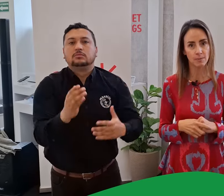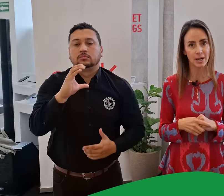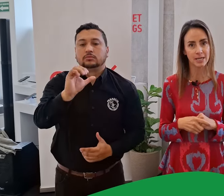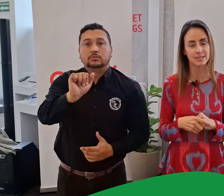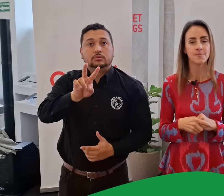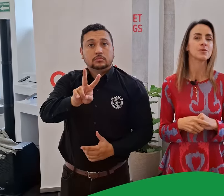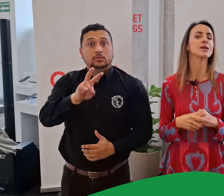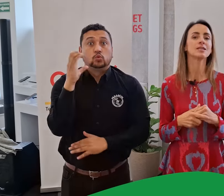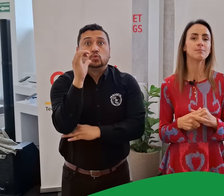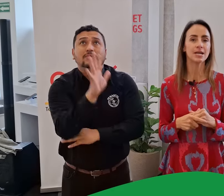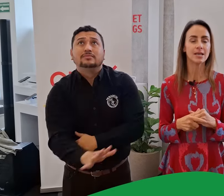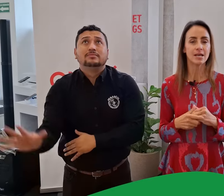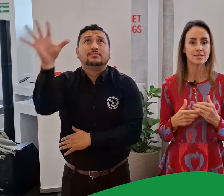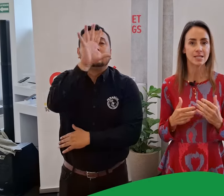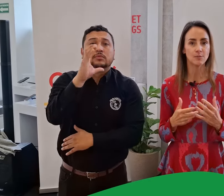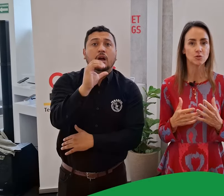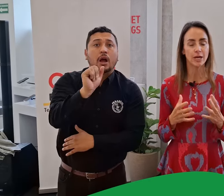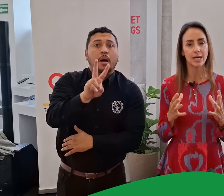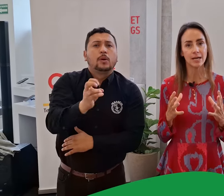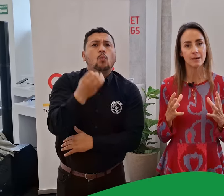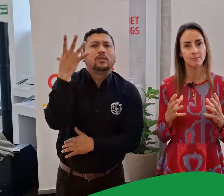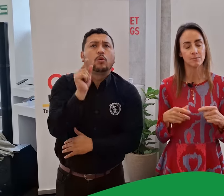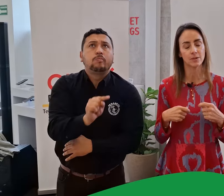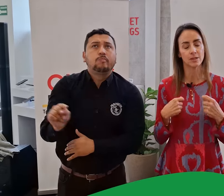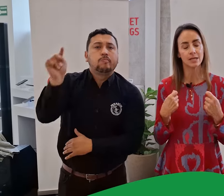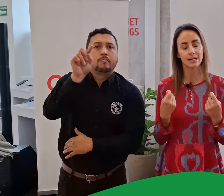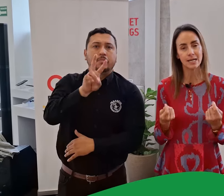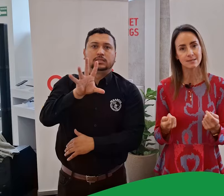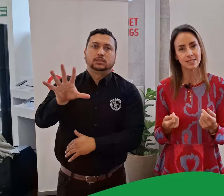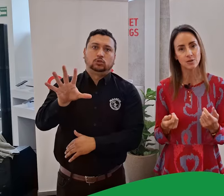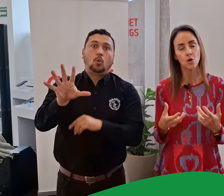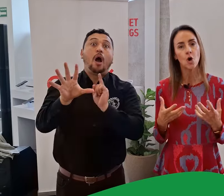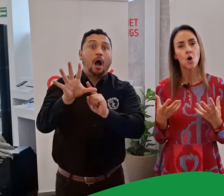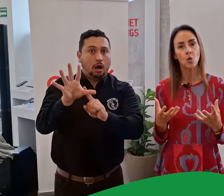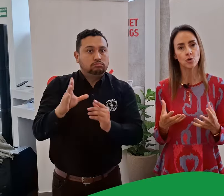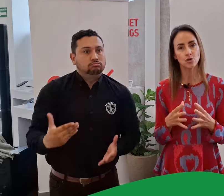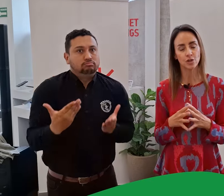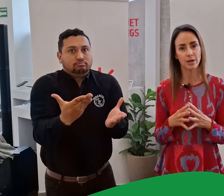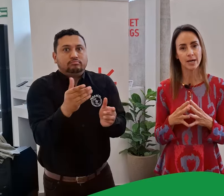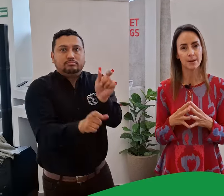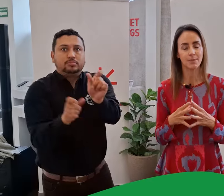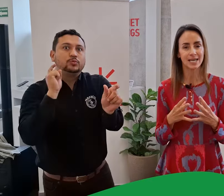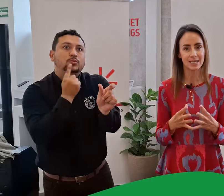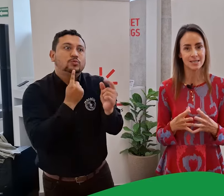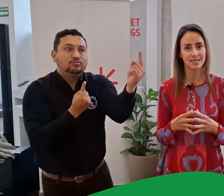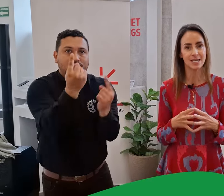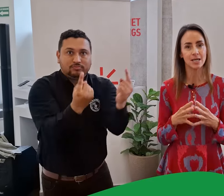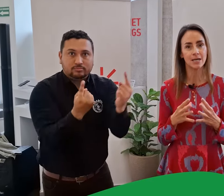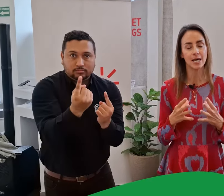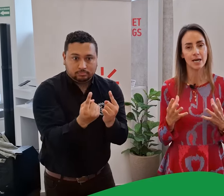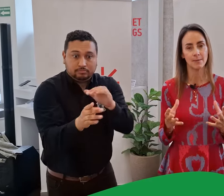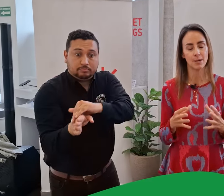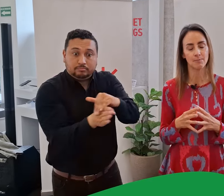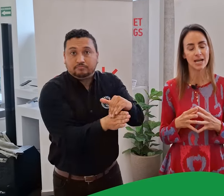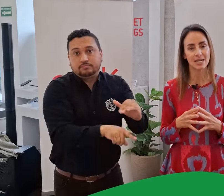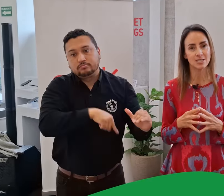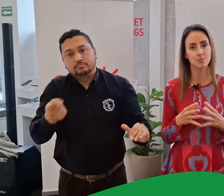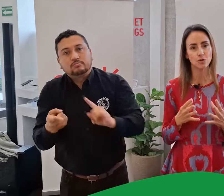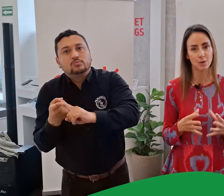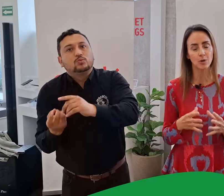país, también estamos relanzando unos paquetes y planes post-pago